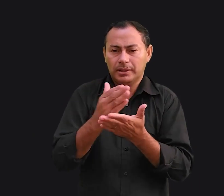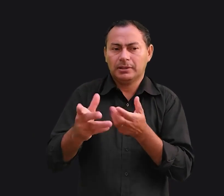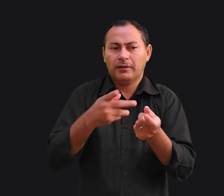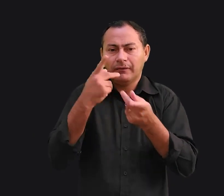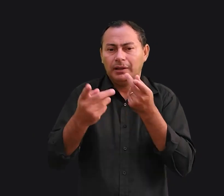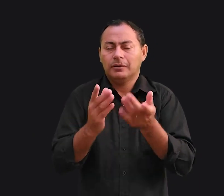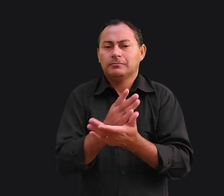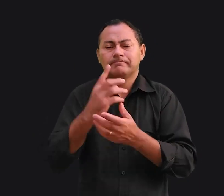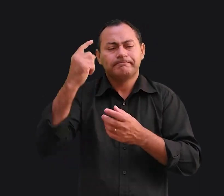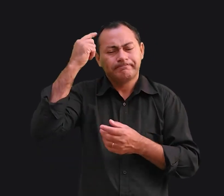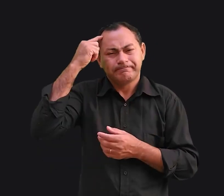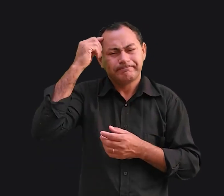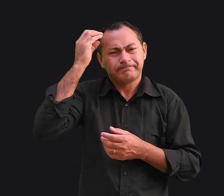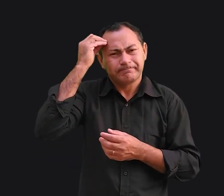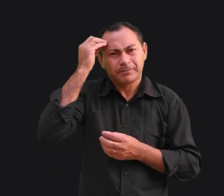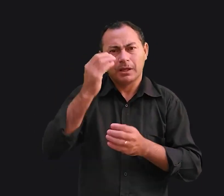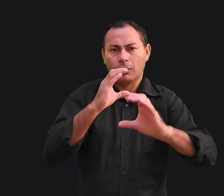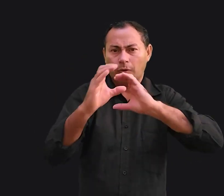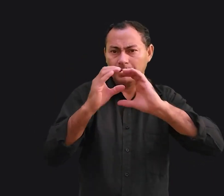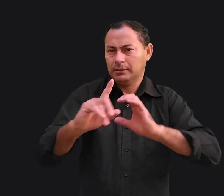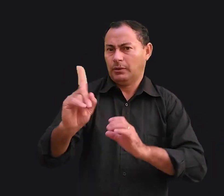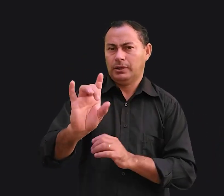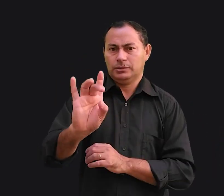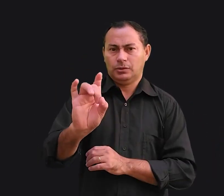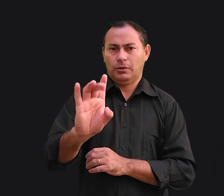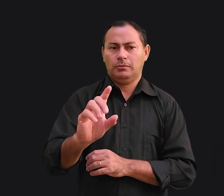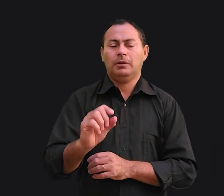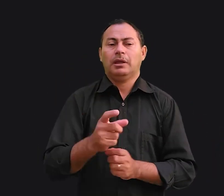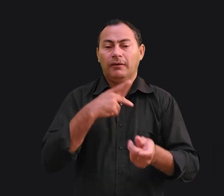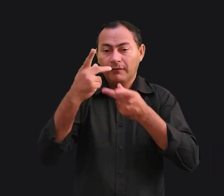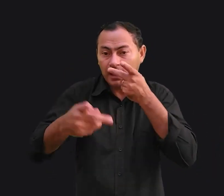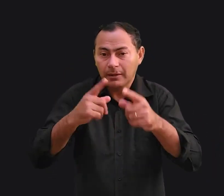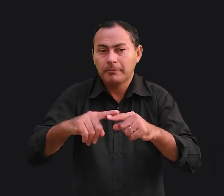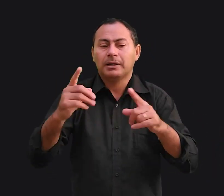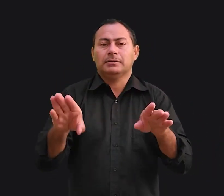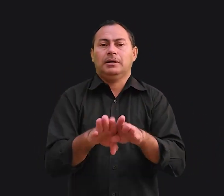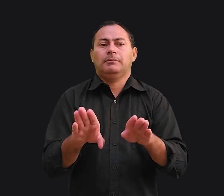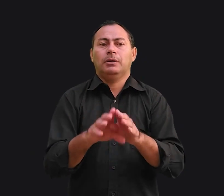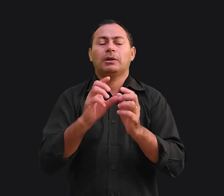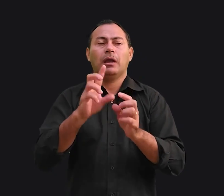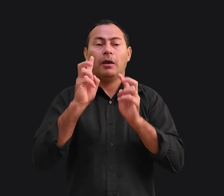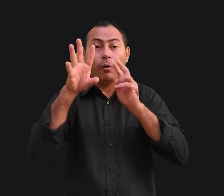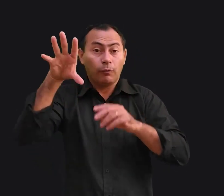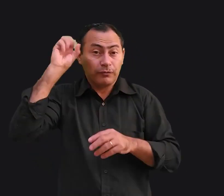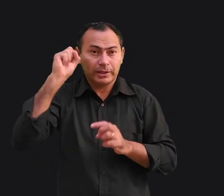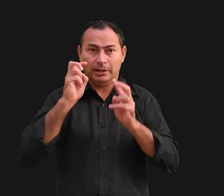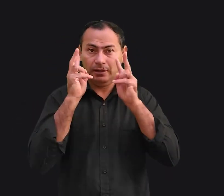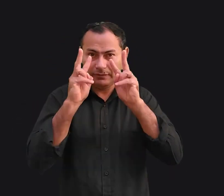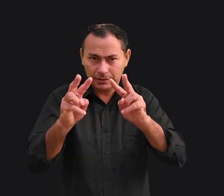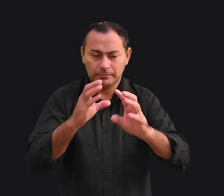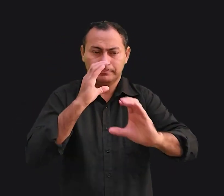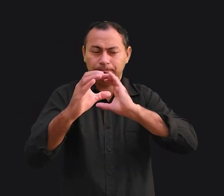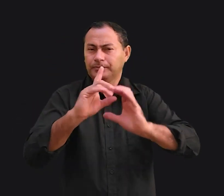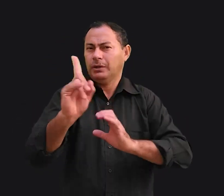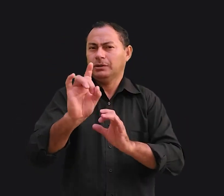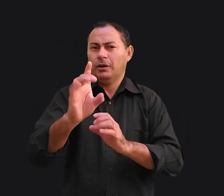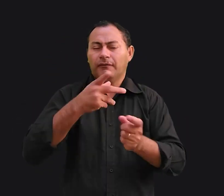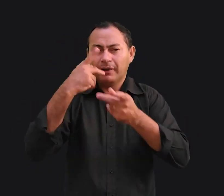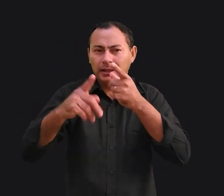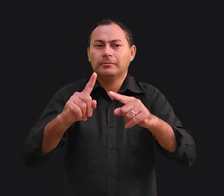tirar algumas conclusões. Comunicação não é só o que é dito, mas também o que é ouvido. Comunicação não é só o que é dito,